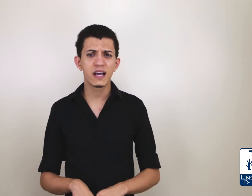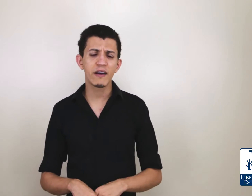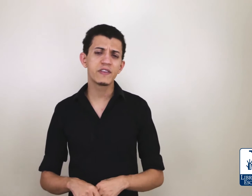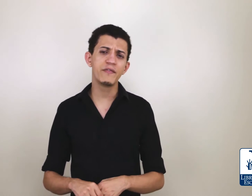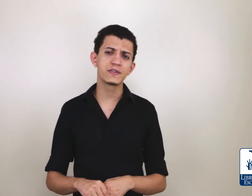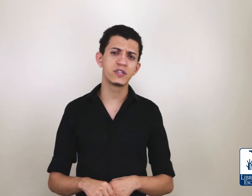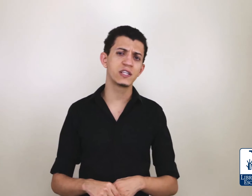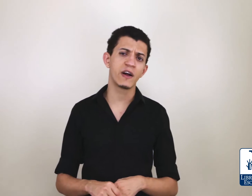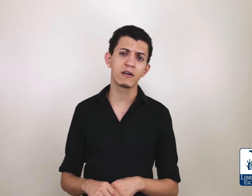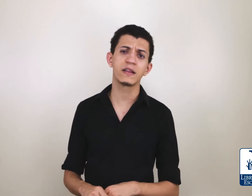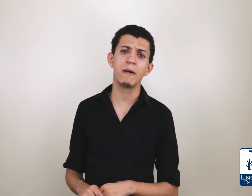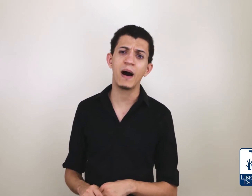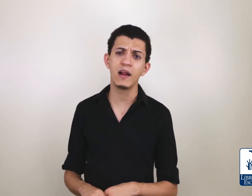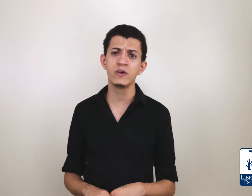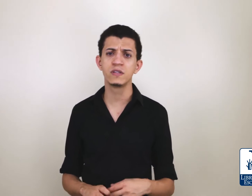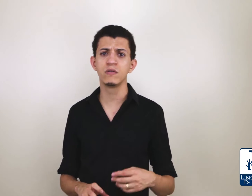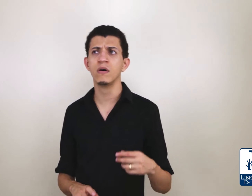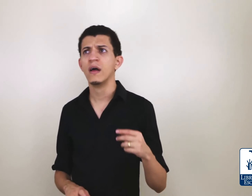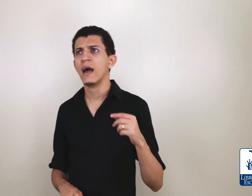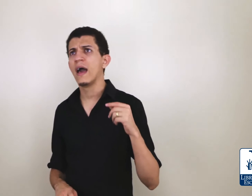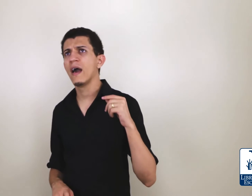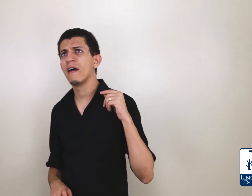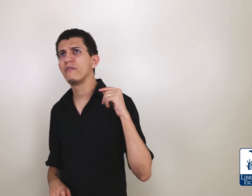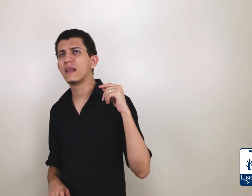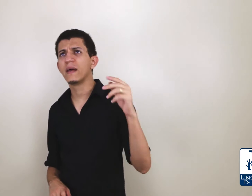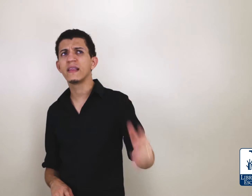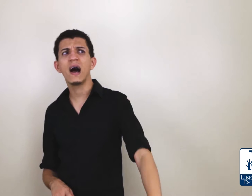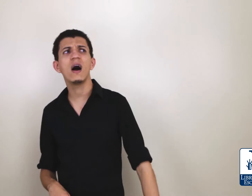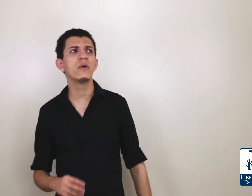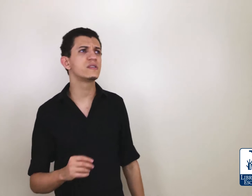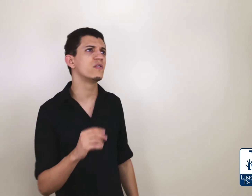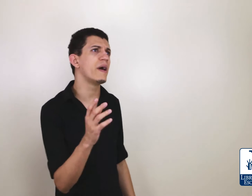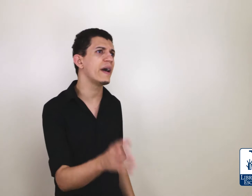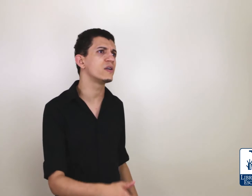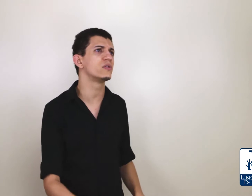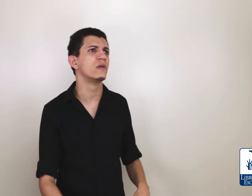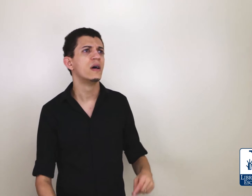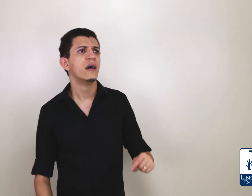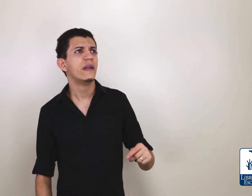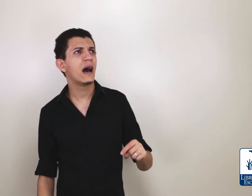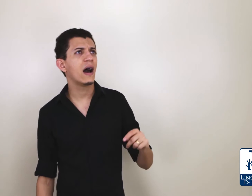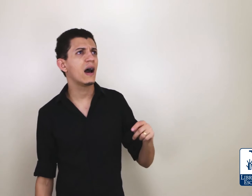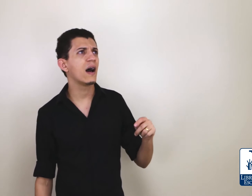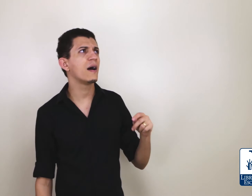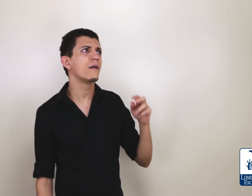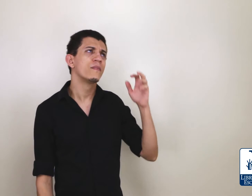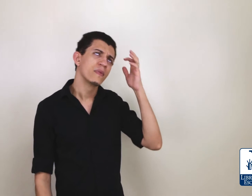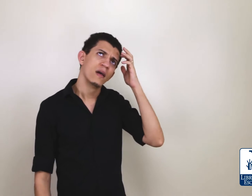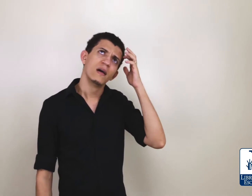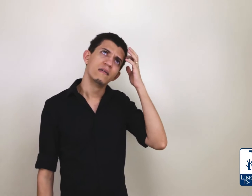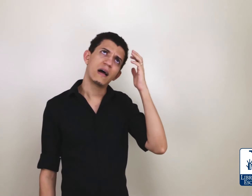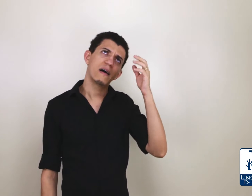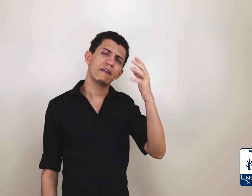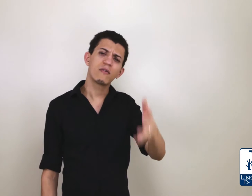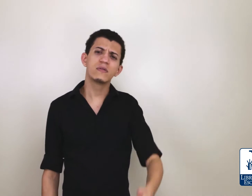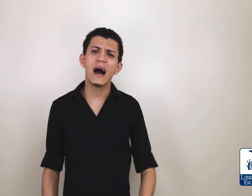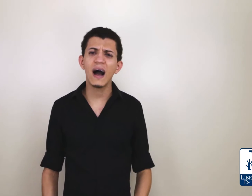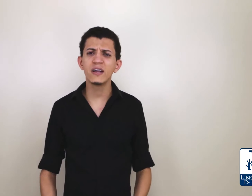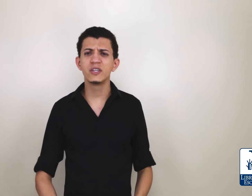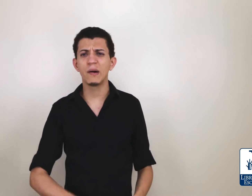você já deve ter visto gente falando que trabalha no ensino fundamental, ensino médio, na faculdade, na